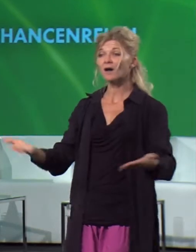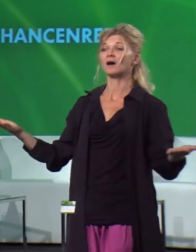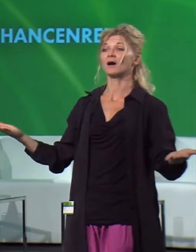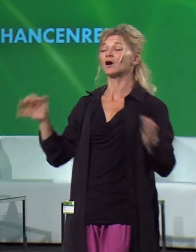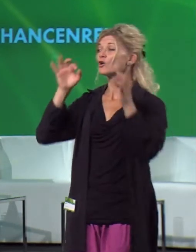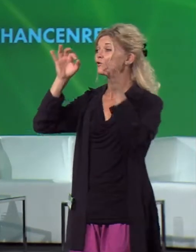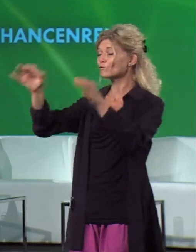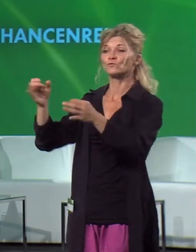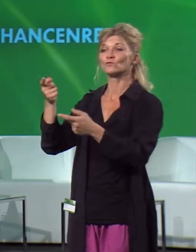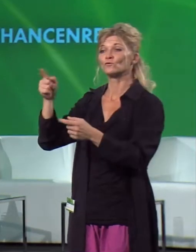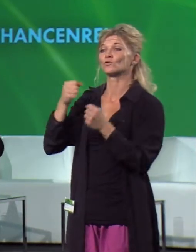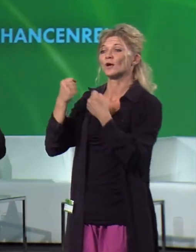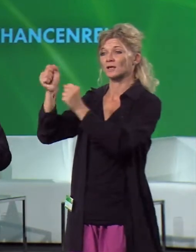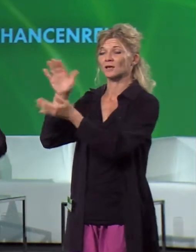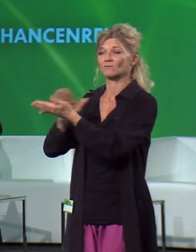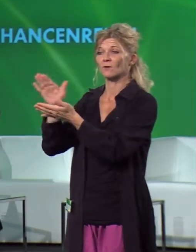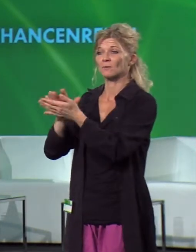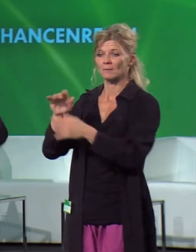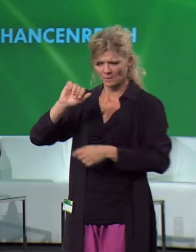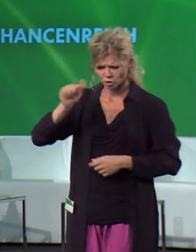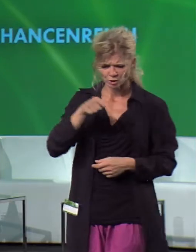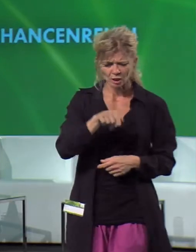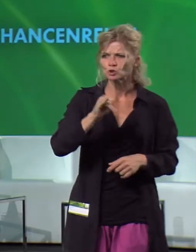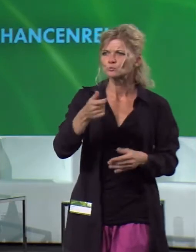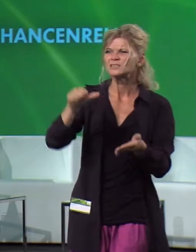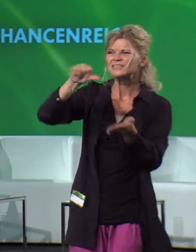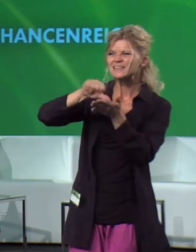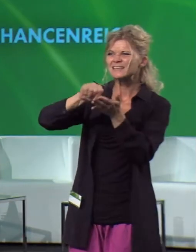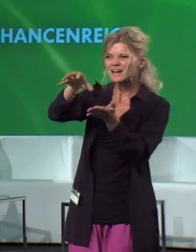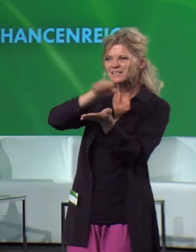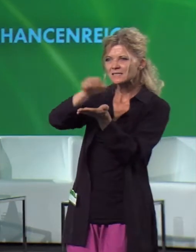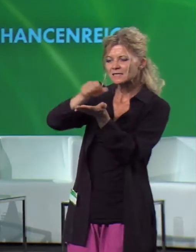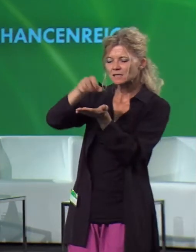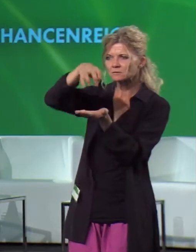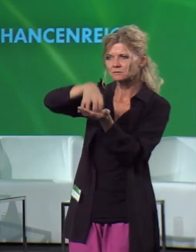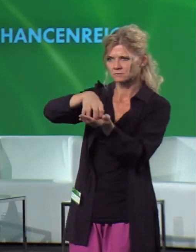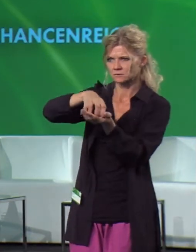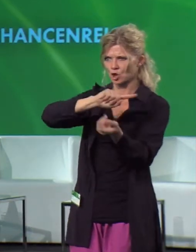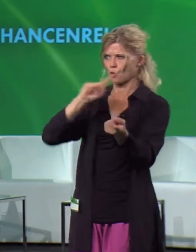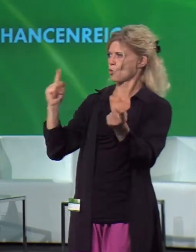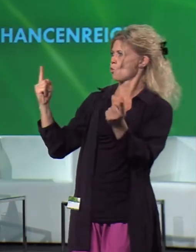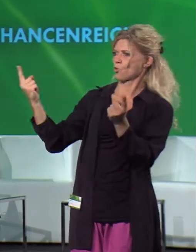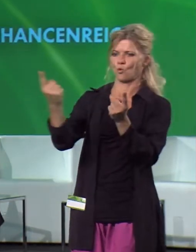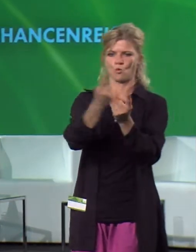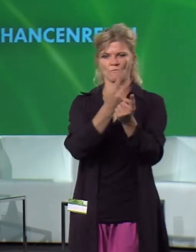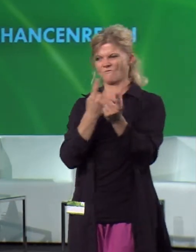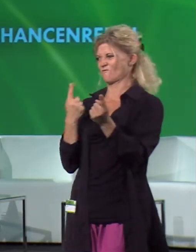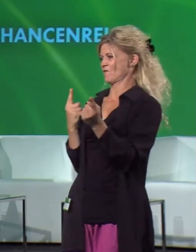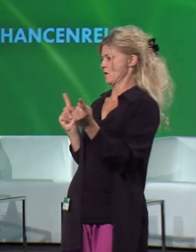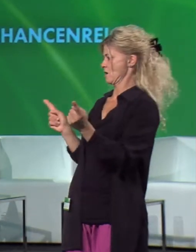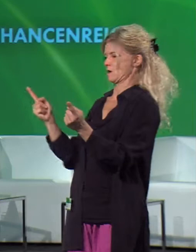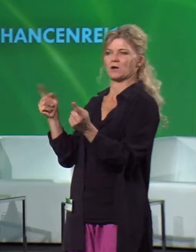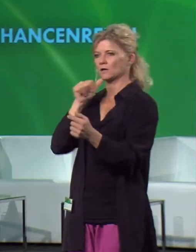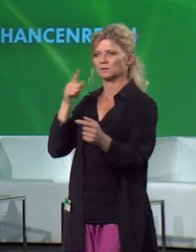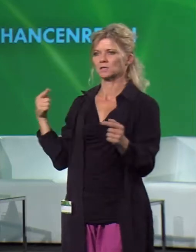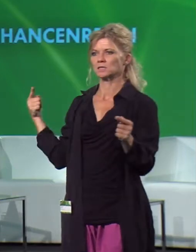Energieverbrauch zwischendurch erst mal zu zentralisieren, also einen Umweg zu erneuerbaren Energien zu gehen, statt einen